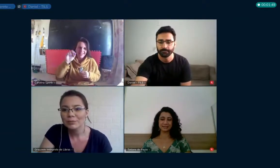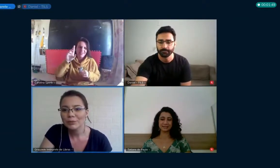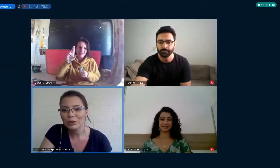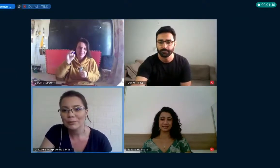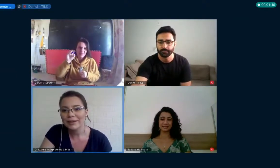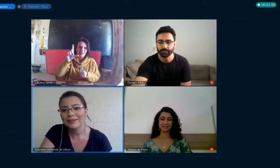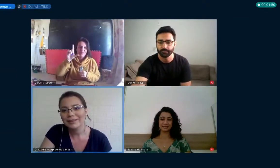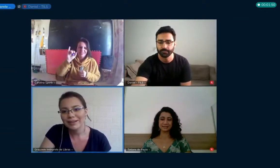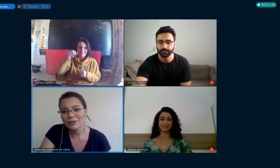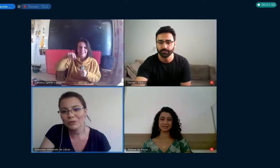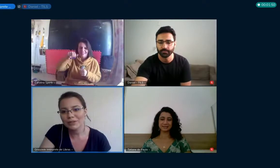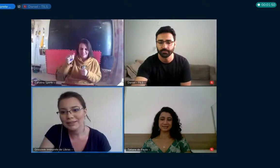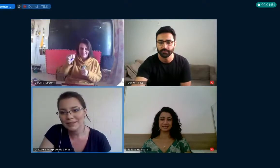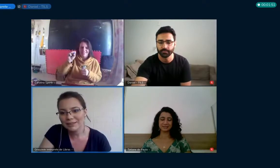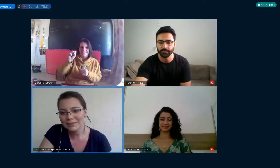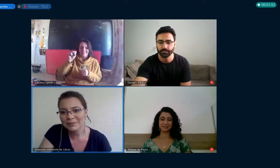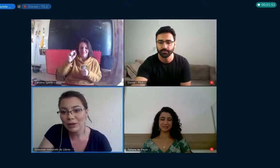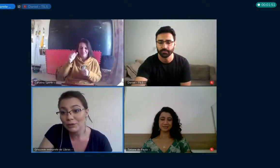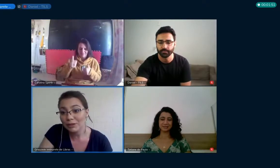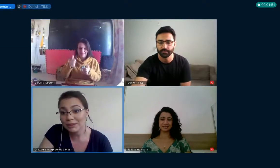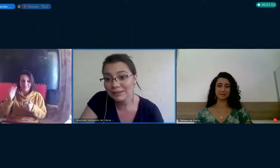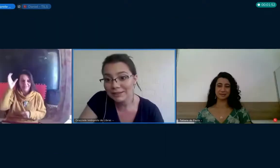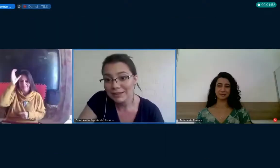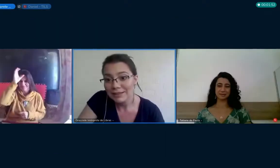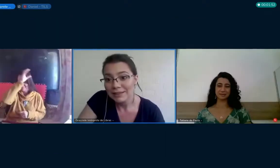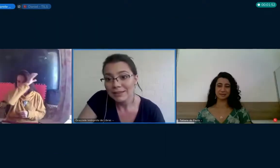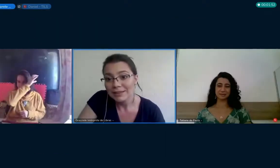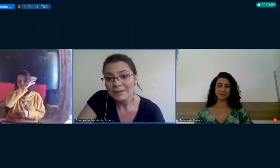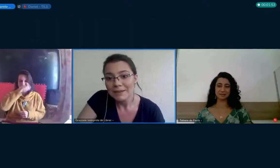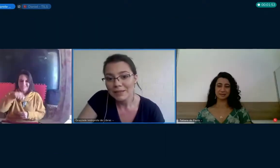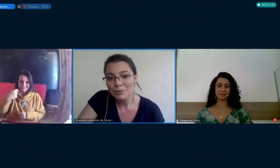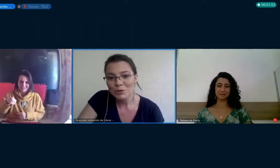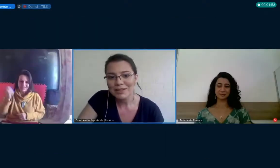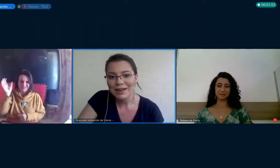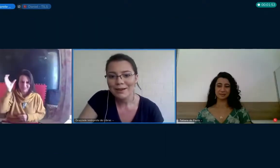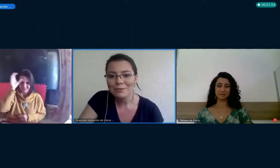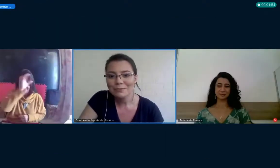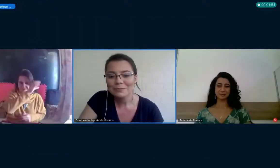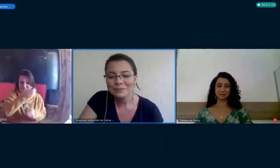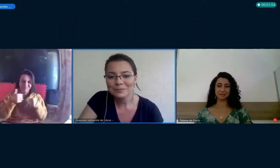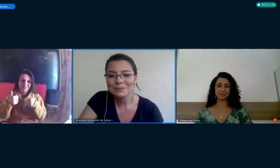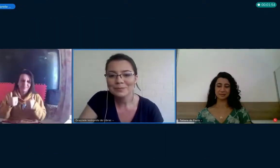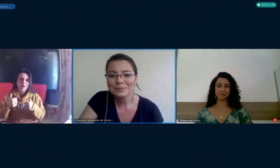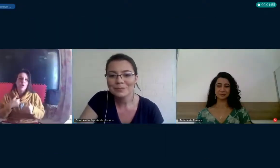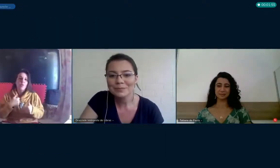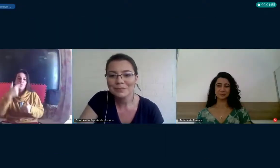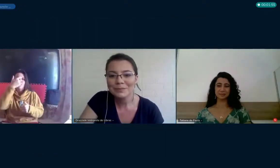Meu nome é Caroline. Carolina, esse é o meu sinal.